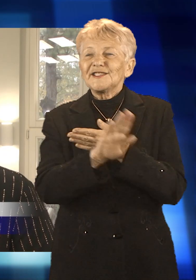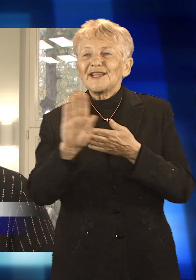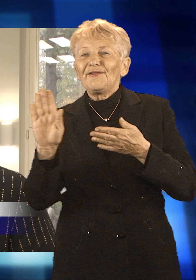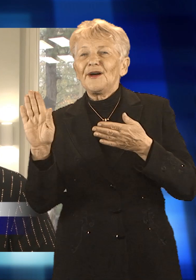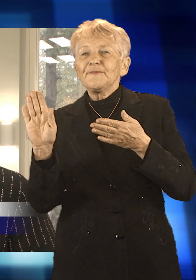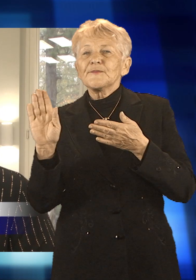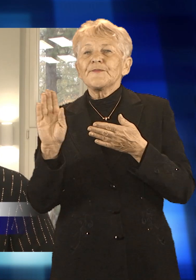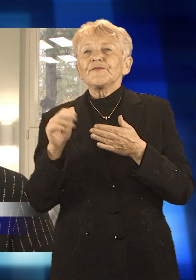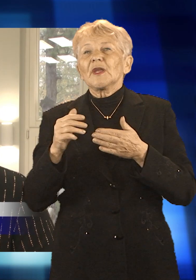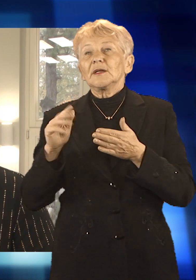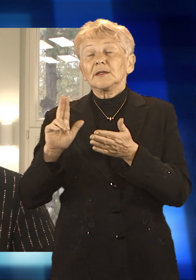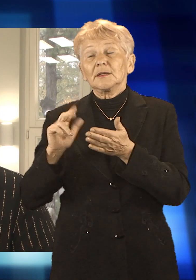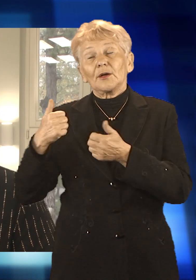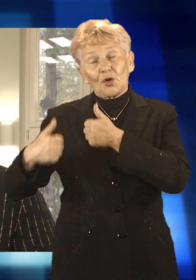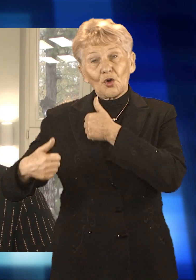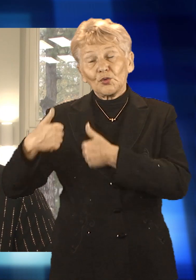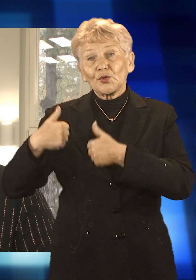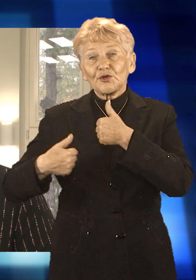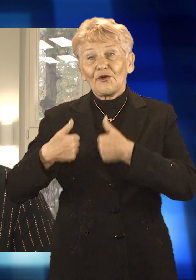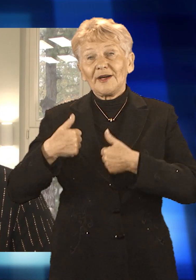wystawa konkursowa.